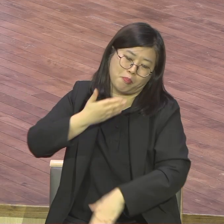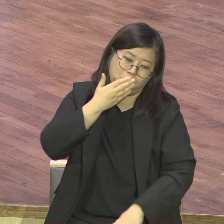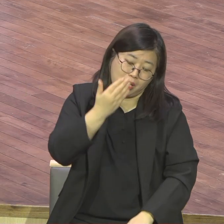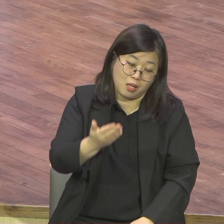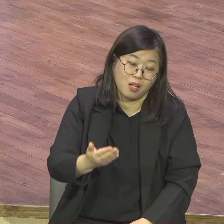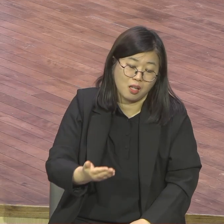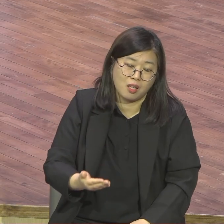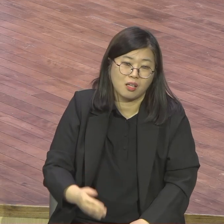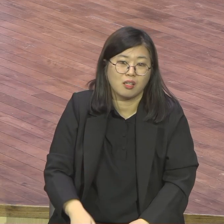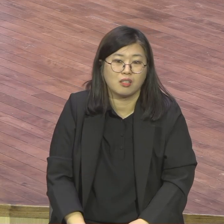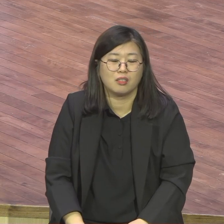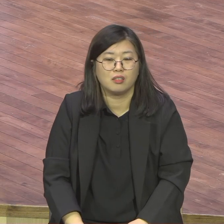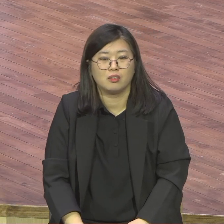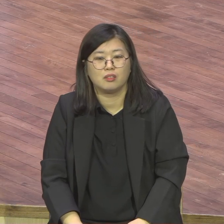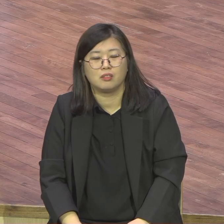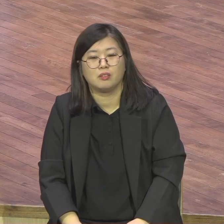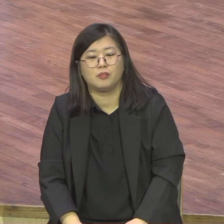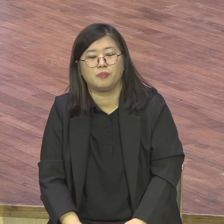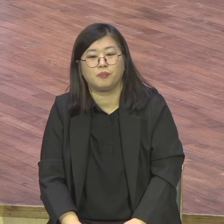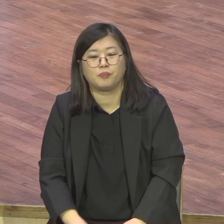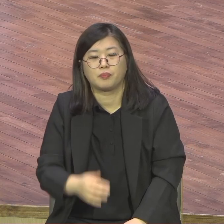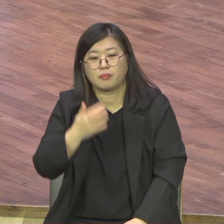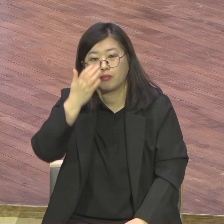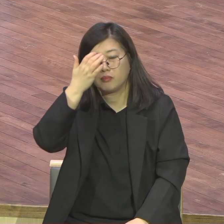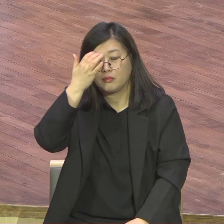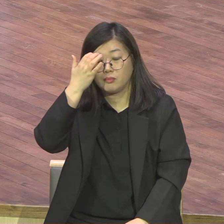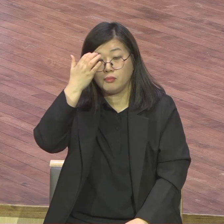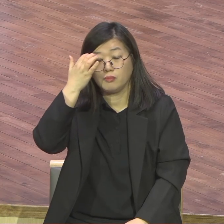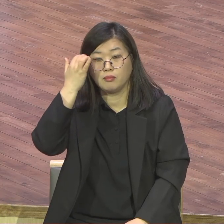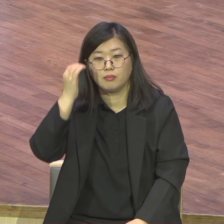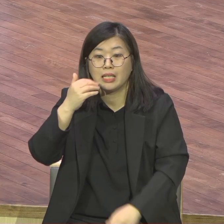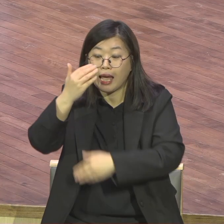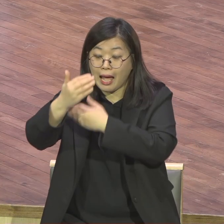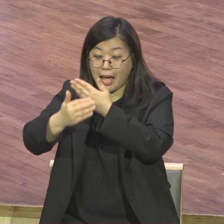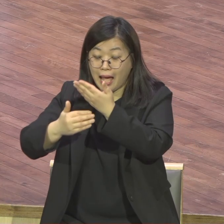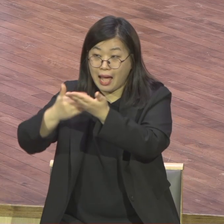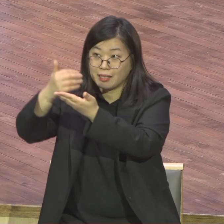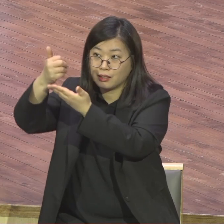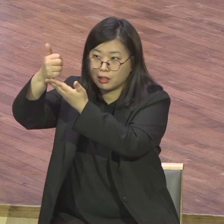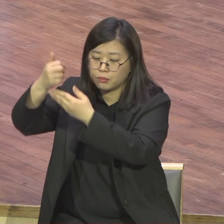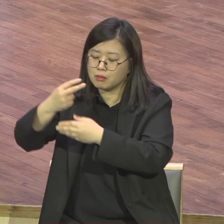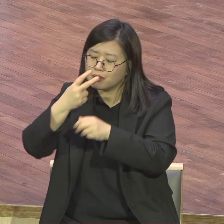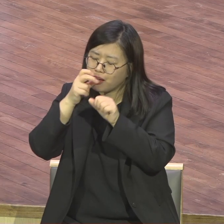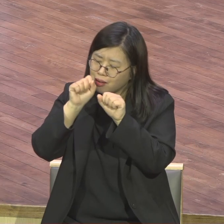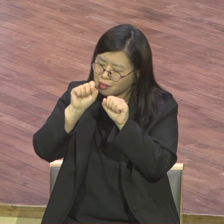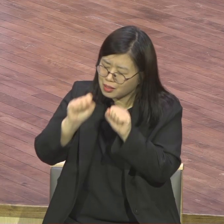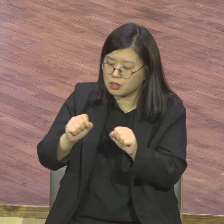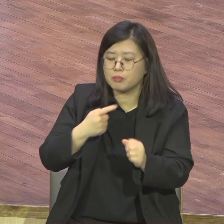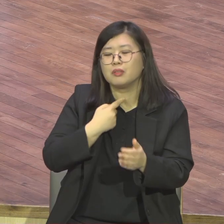하나님 하나님이 살아계신 걸 체험한 사람들은요 이렇게 되면 이 무슨